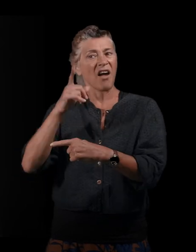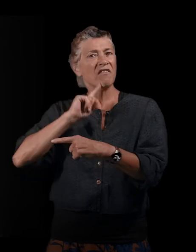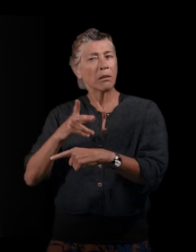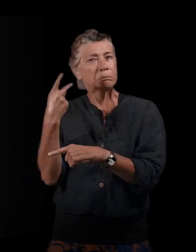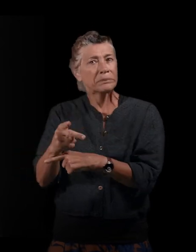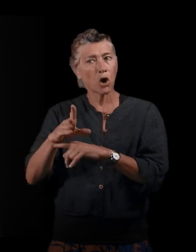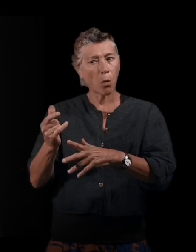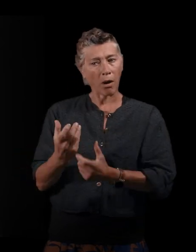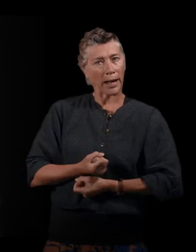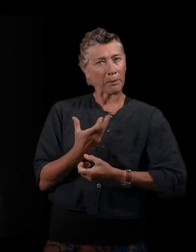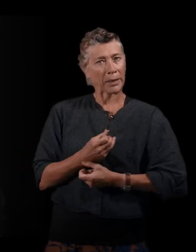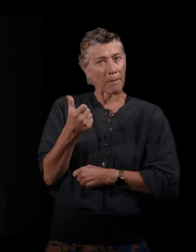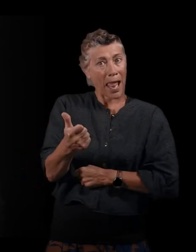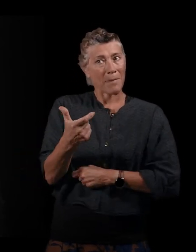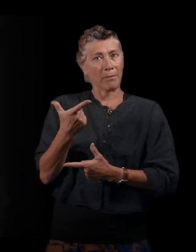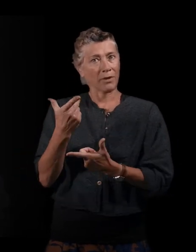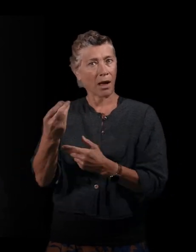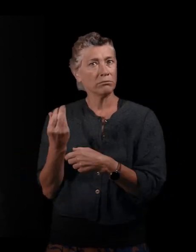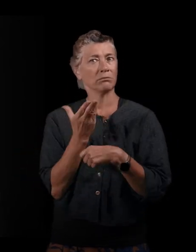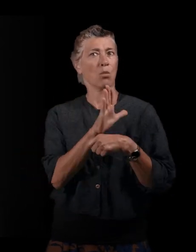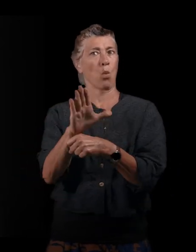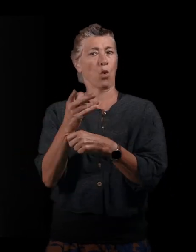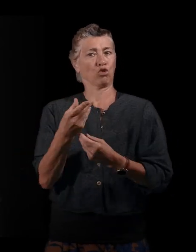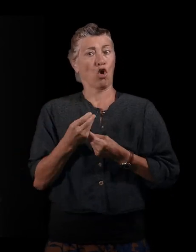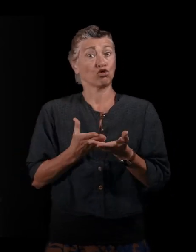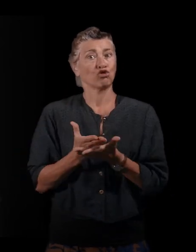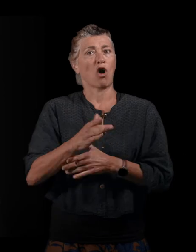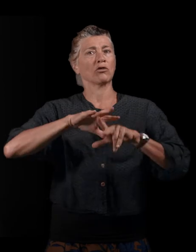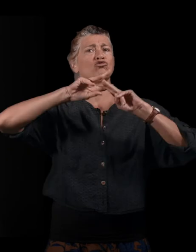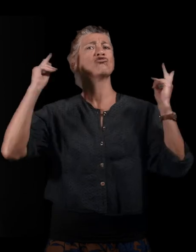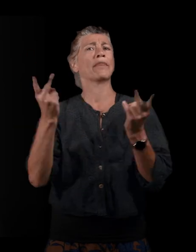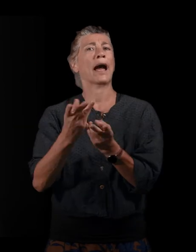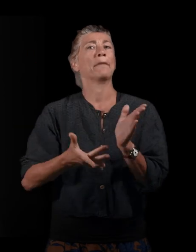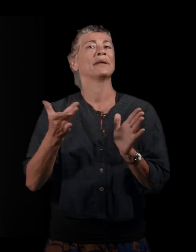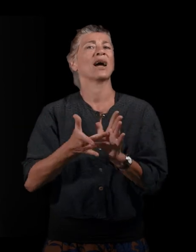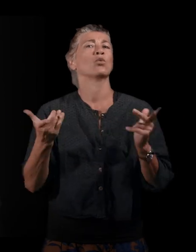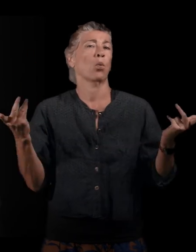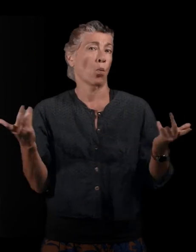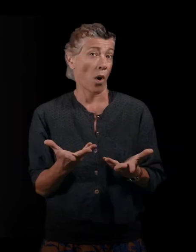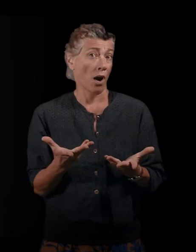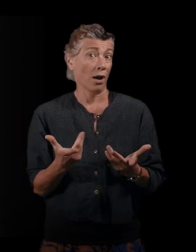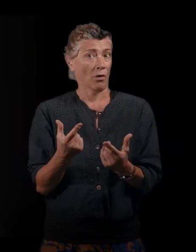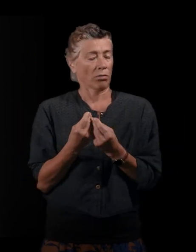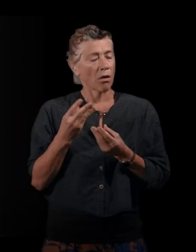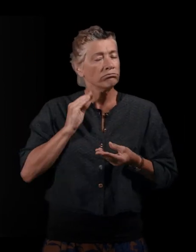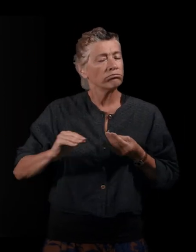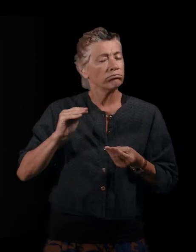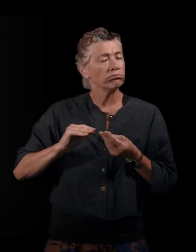elles en parlent, c'est aussi une façon de donner un autre sens aux migrations en général. Ça permet de re-questionner toute une série de